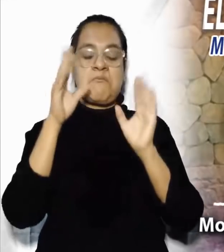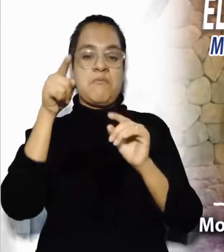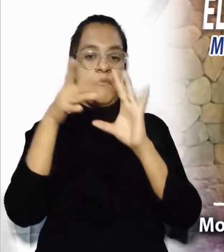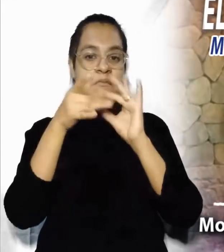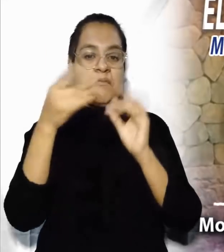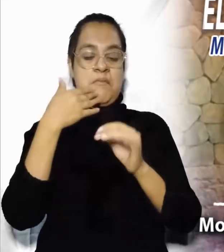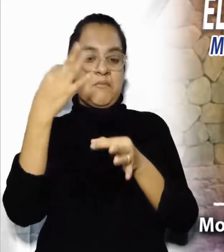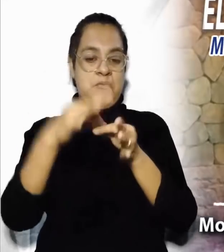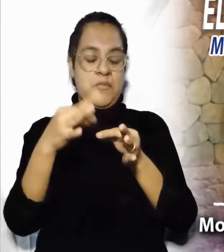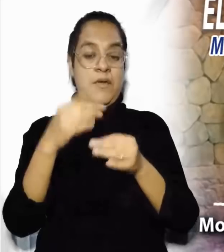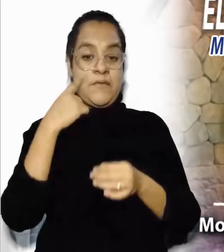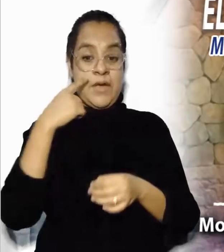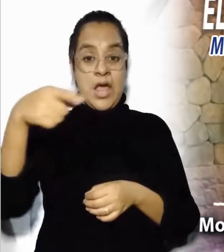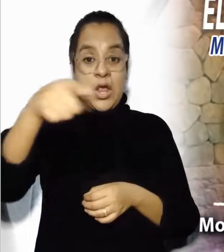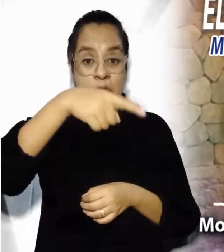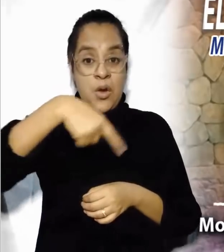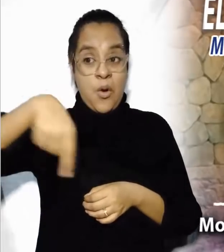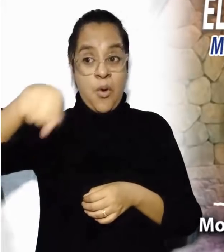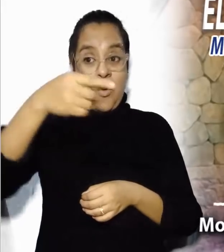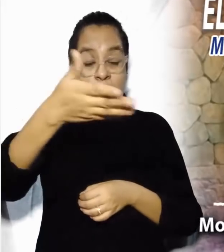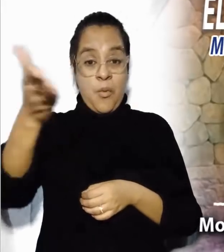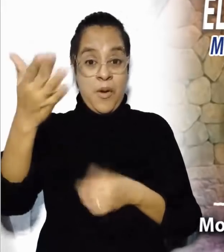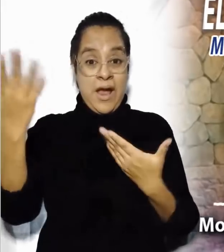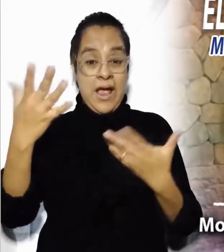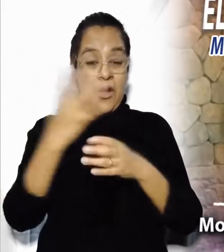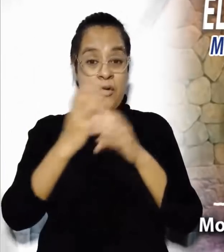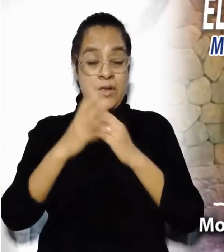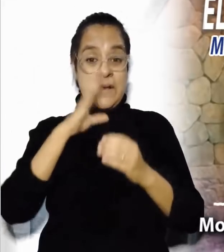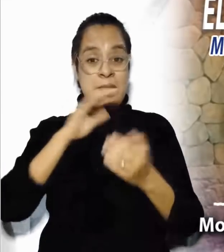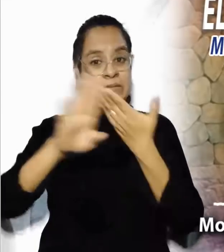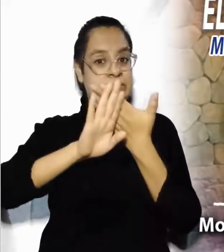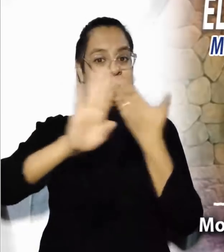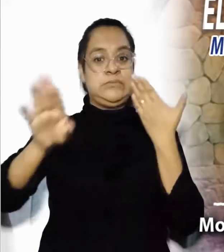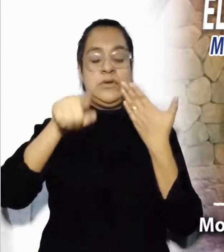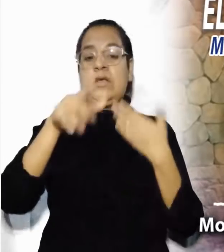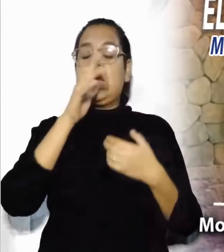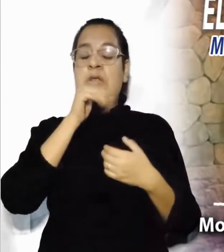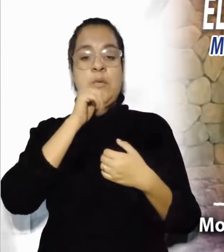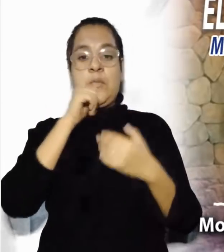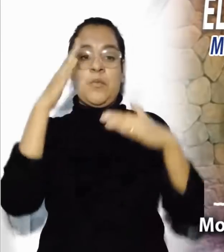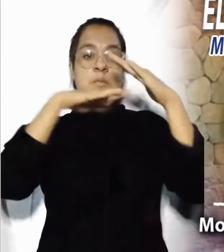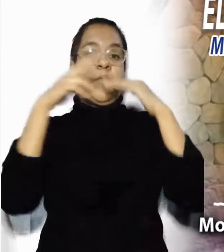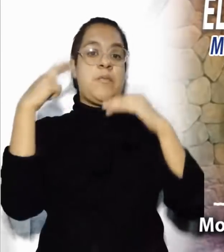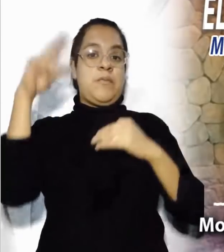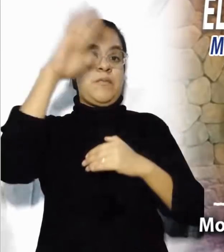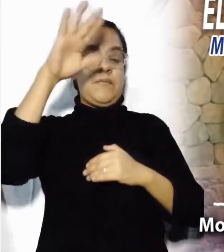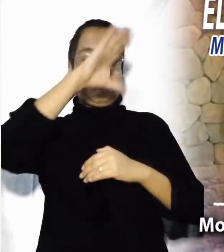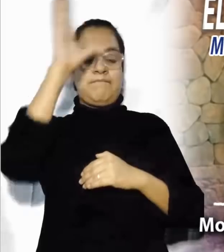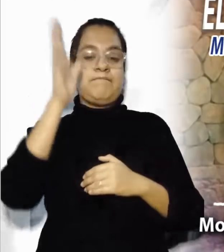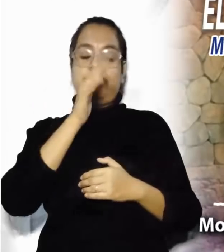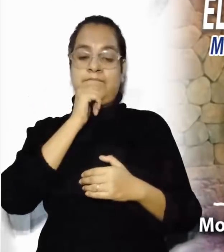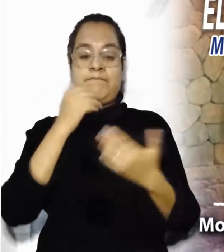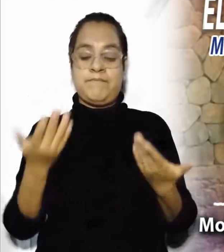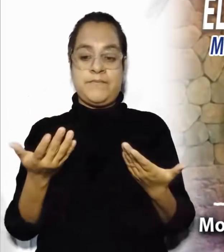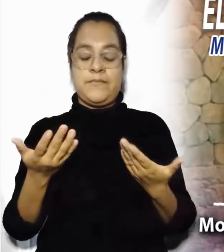muy claras. Todos ustedes que hacen el mal no podrán participar del reino de los